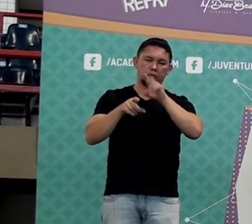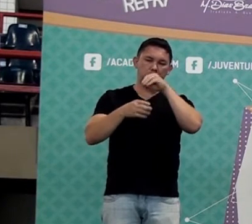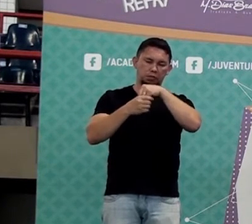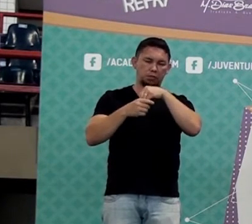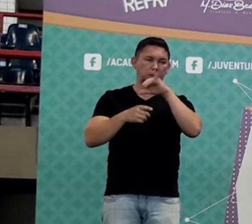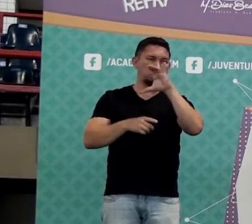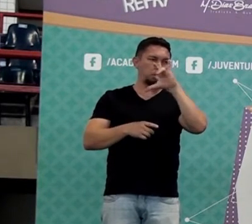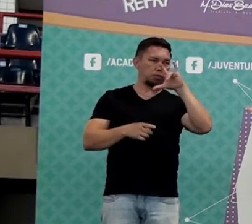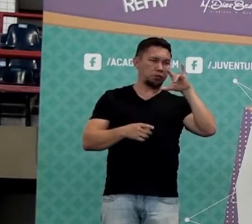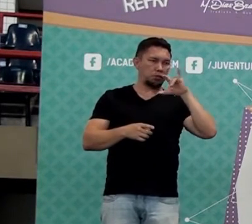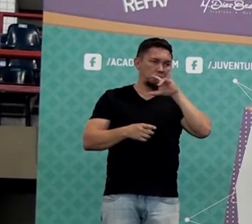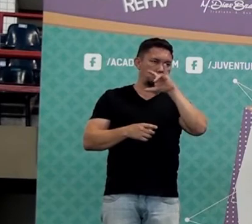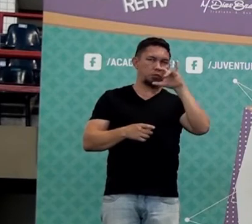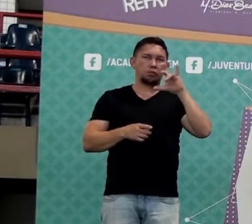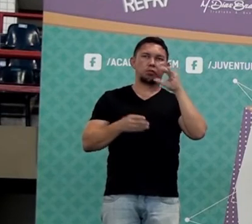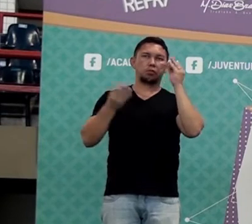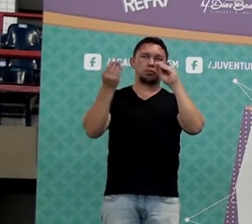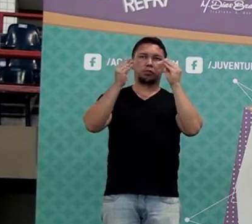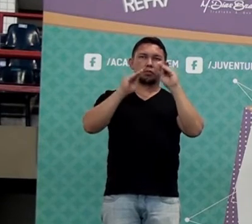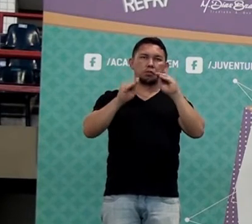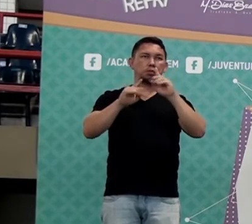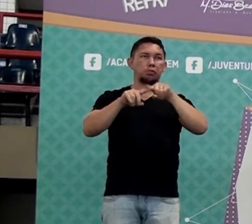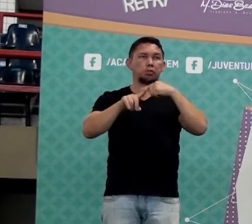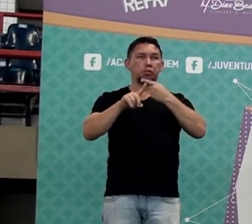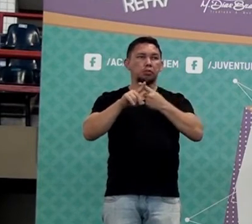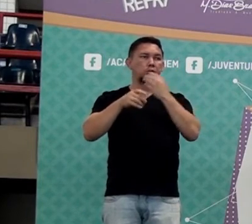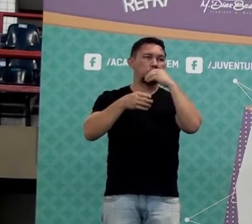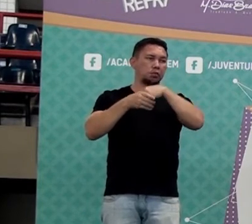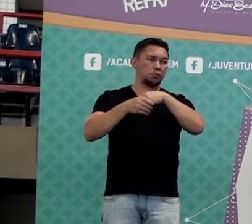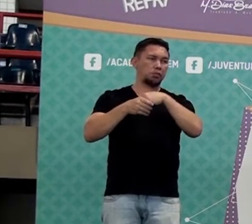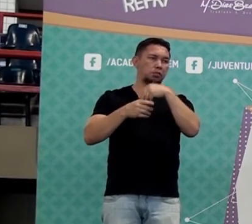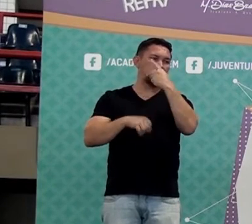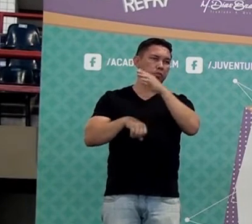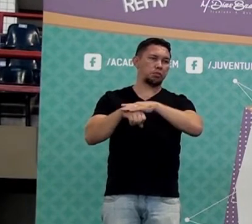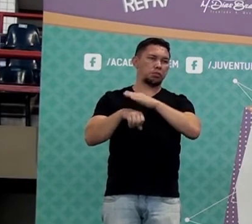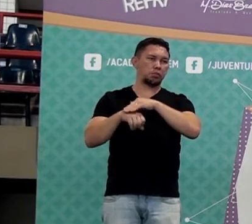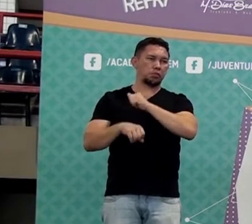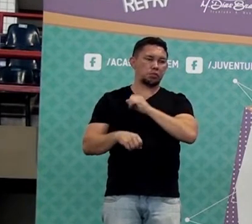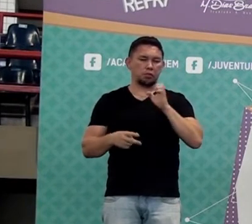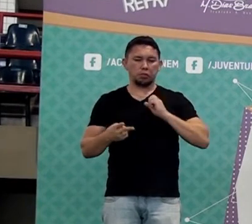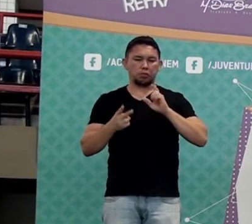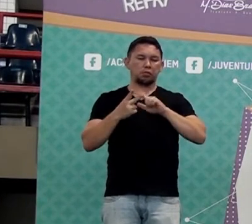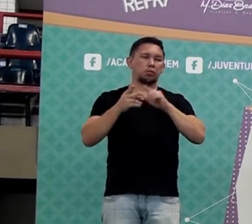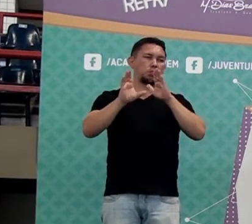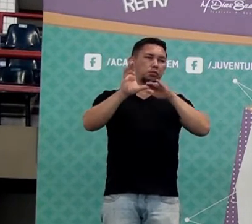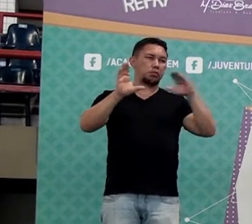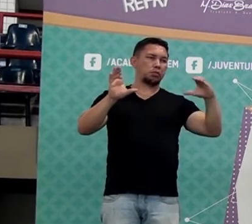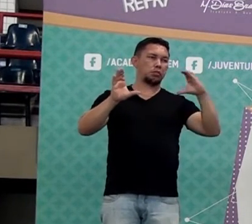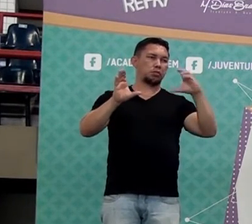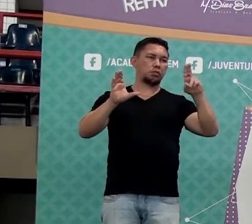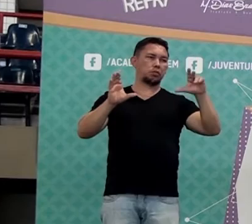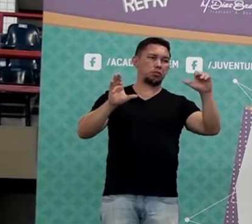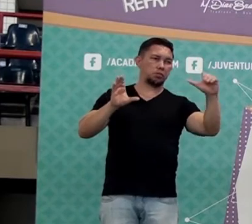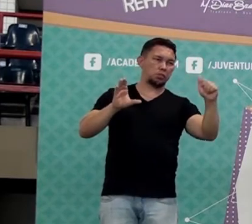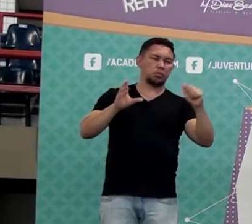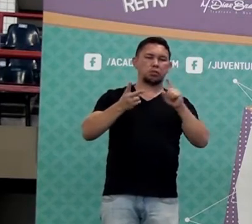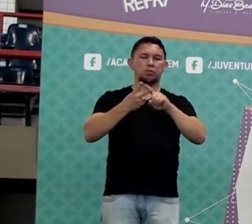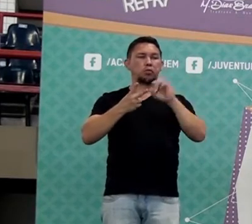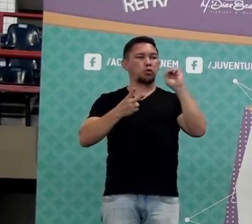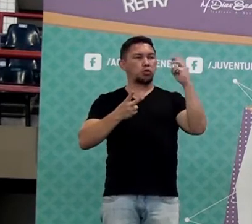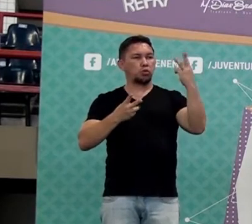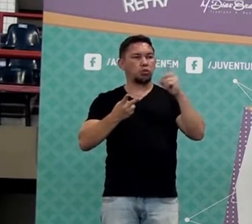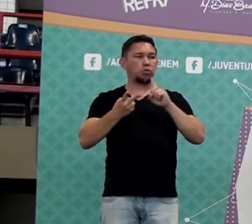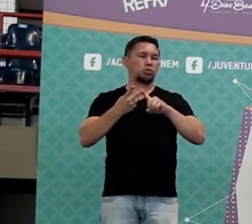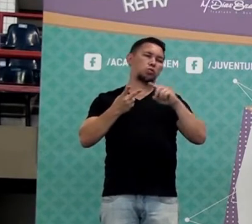Instagram da Juventude, de aí postar não só as coisas do Academia Enem, mas também do Cuca, né, os shows, os